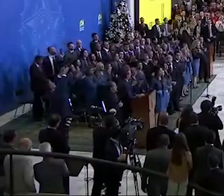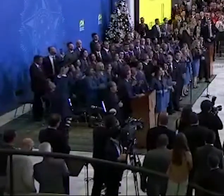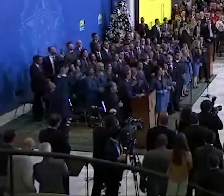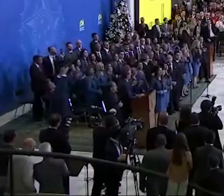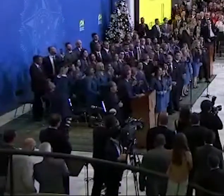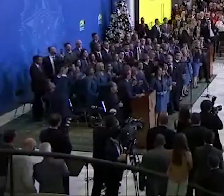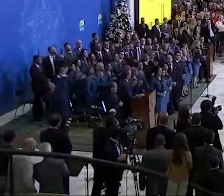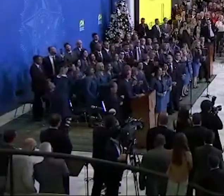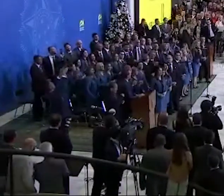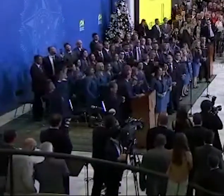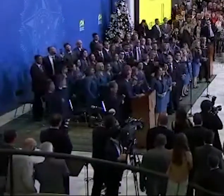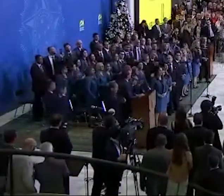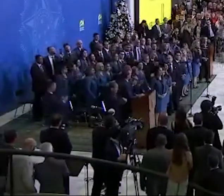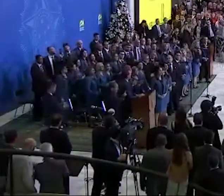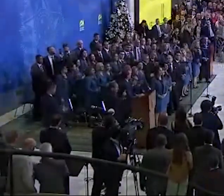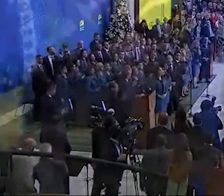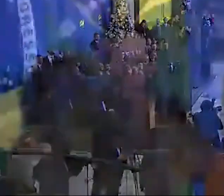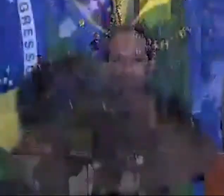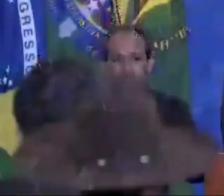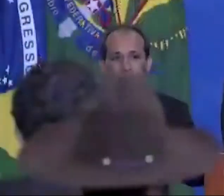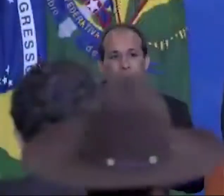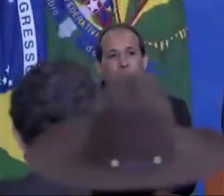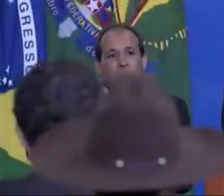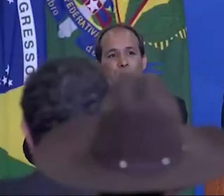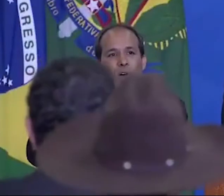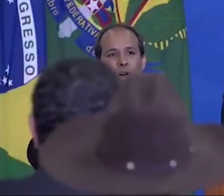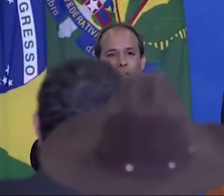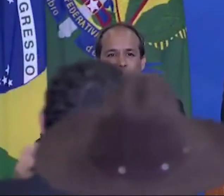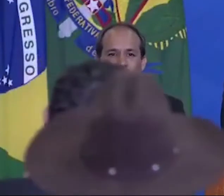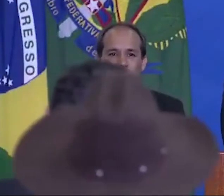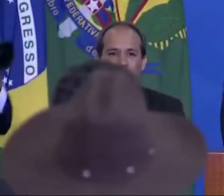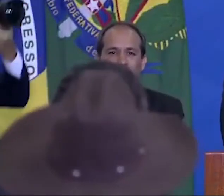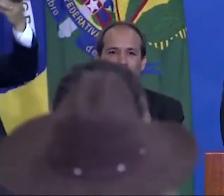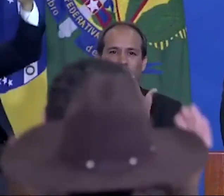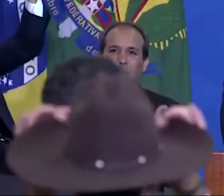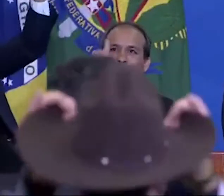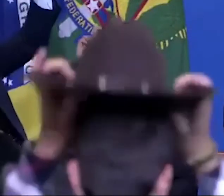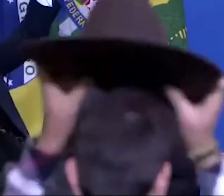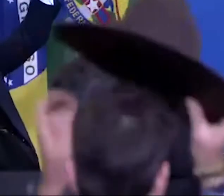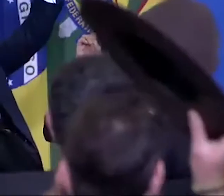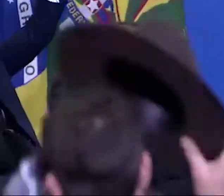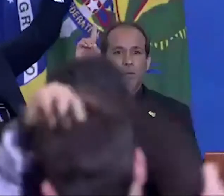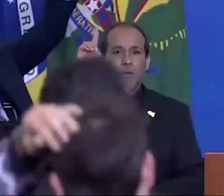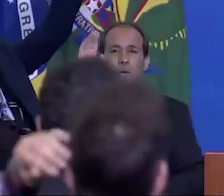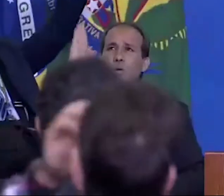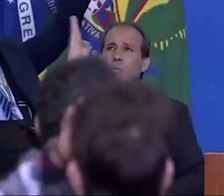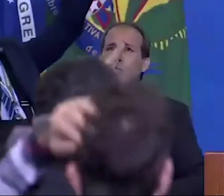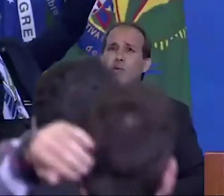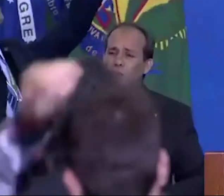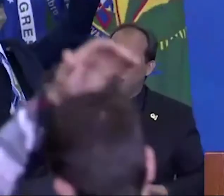nessa casa que estava carente da sua palavra. O Brasil mudou.